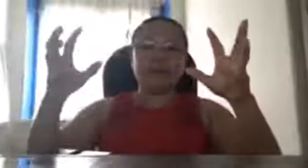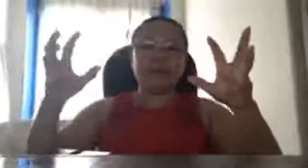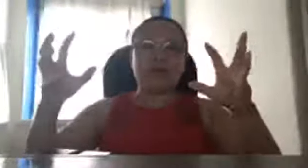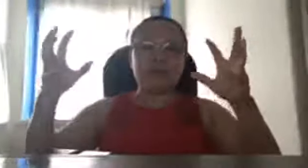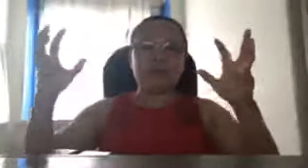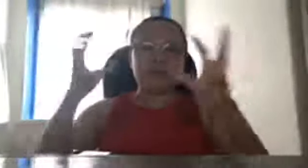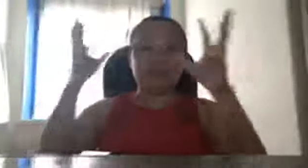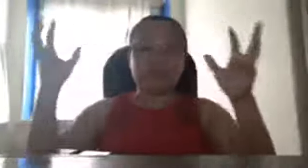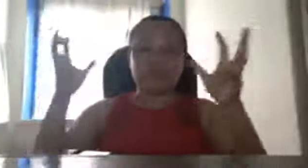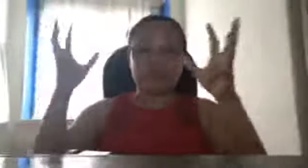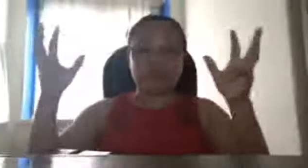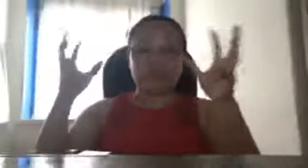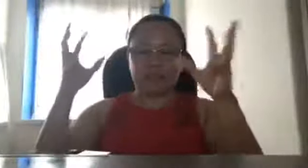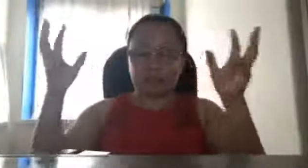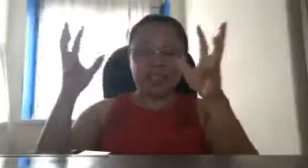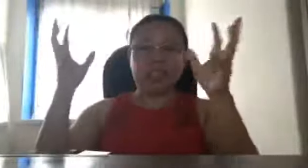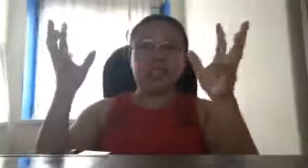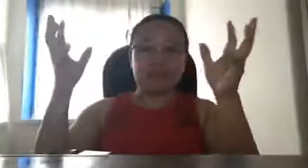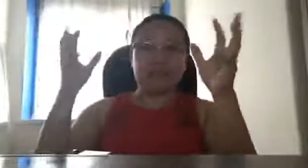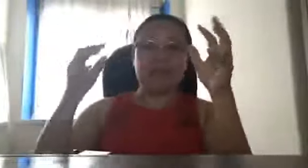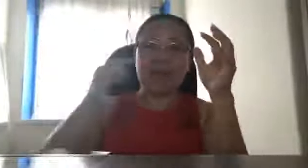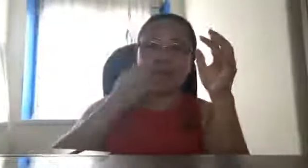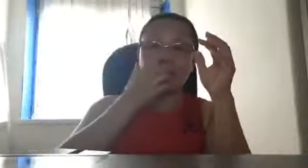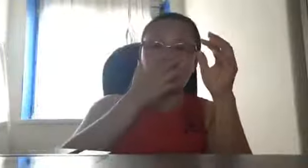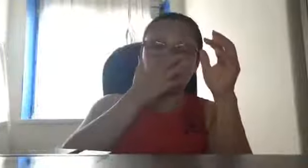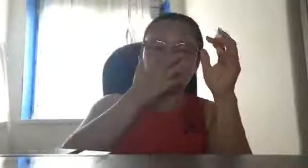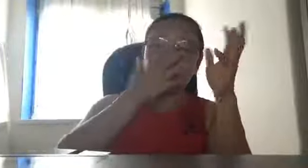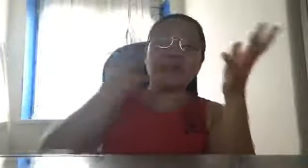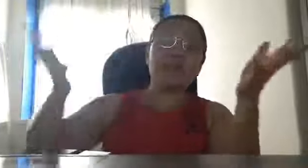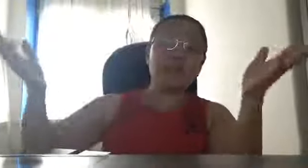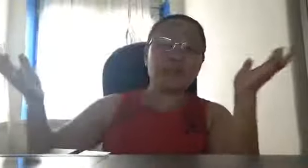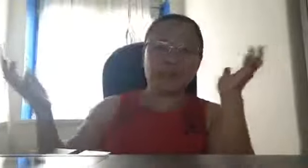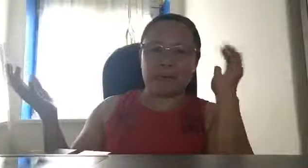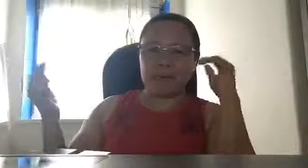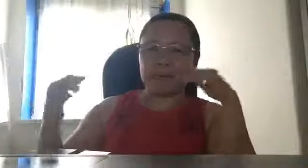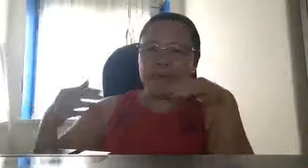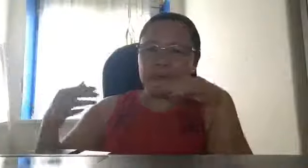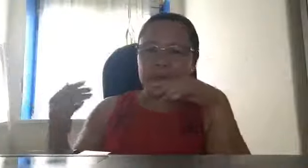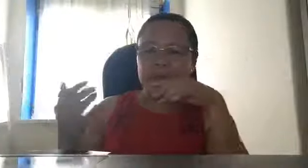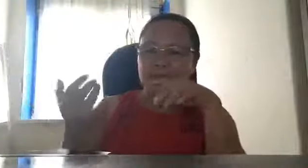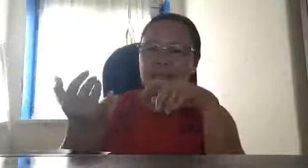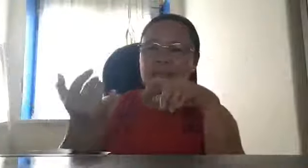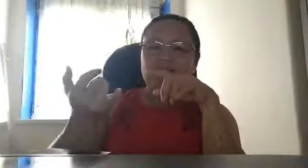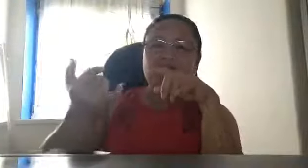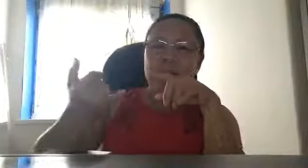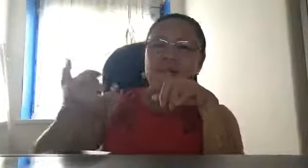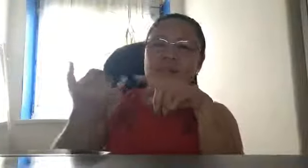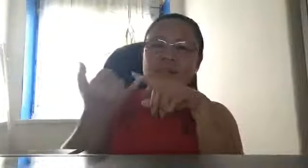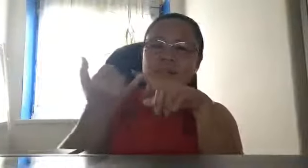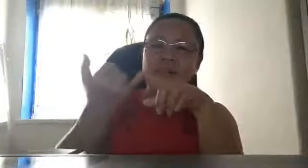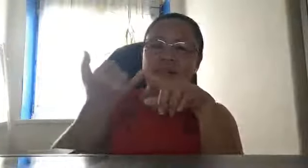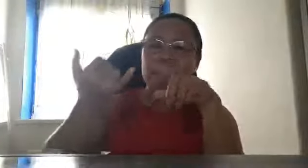magkaroon po sila ng special na pag-aaral katulad po ng kapanahuna namin simple lang naman eh